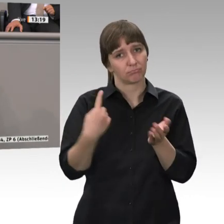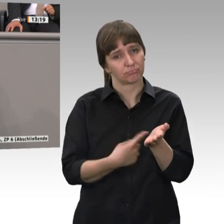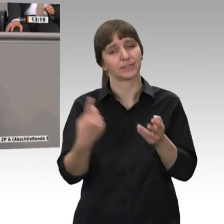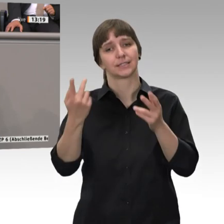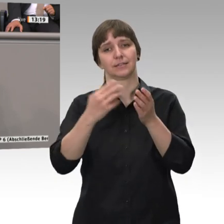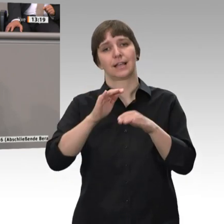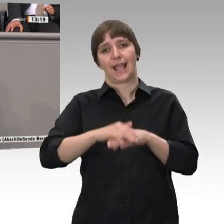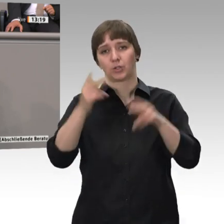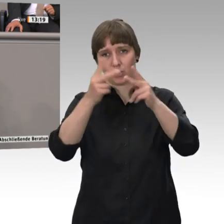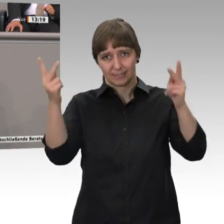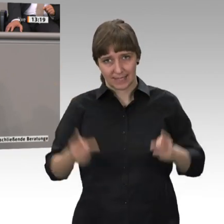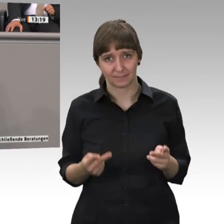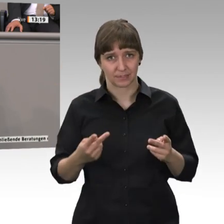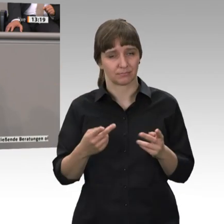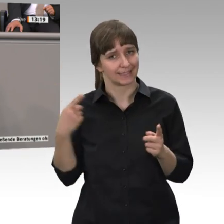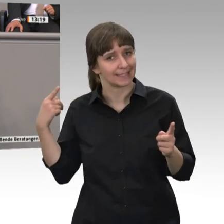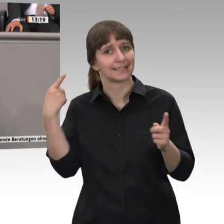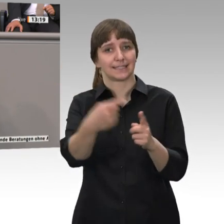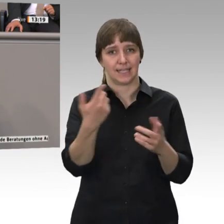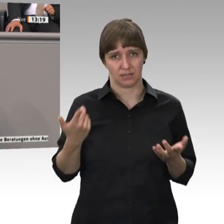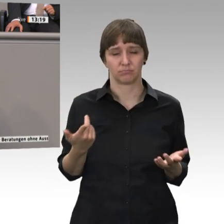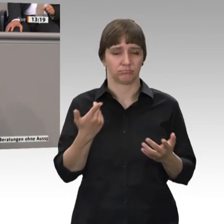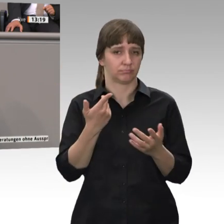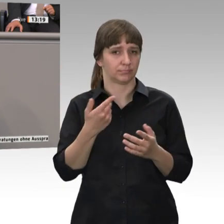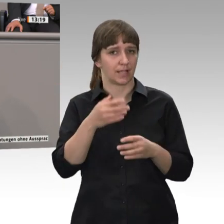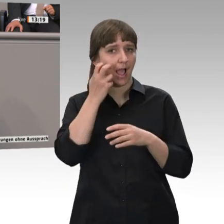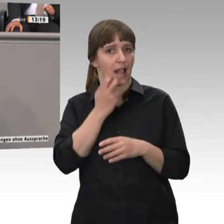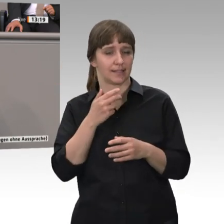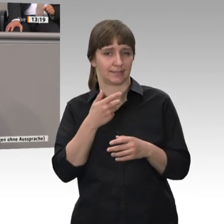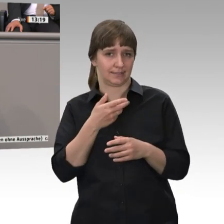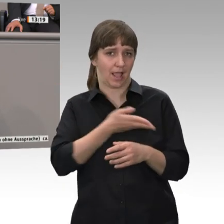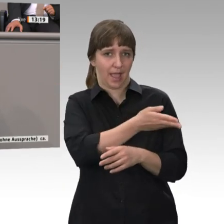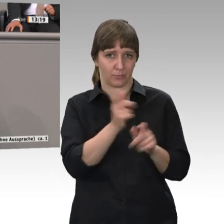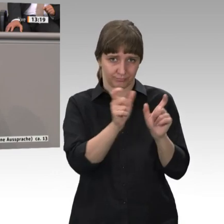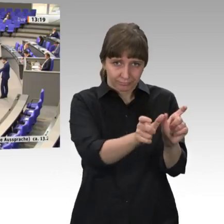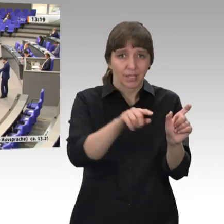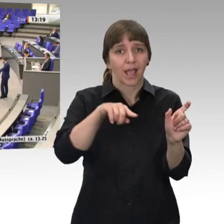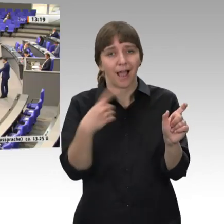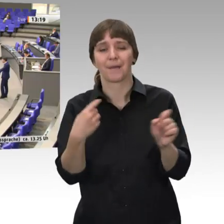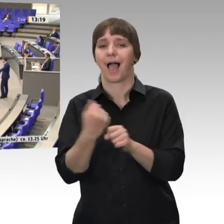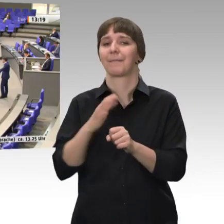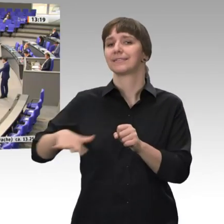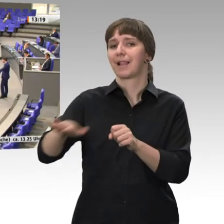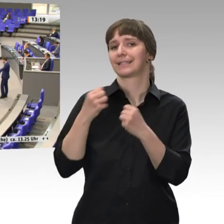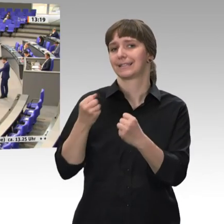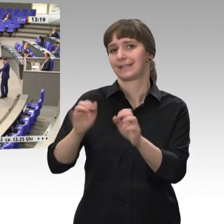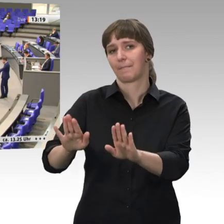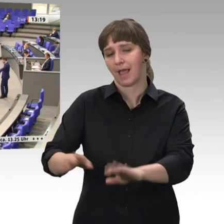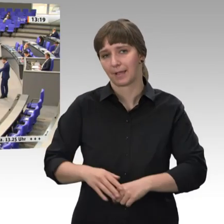verhindert, ohne Arbeitsplätze zu gefährden. Wir fordern daher eine Basisrente, die fair und generationengerecht ist,